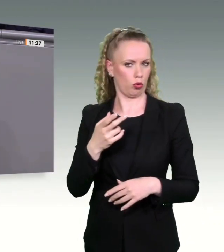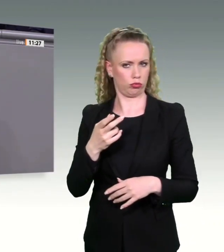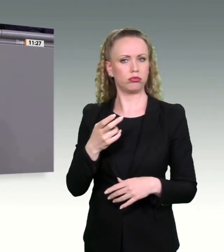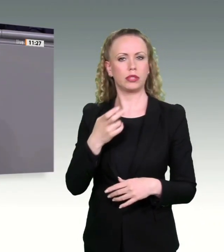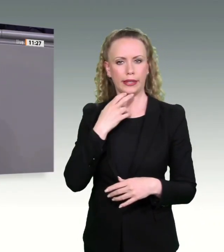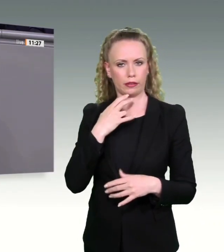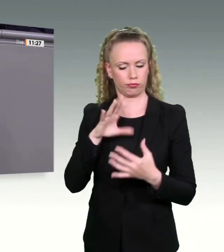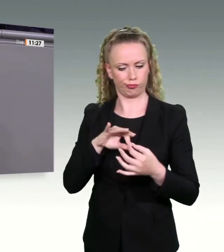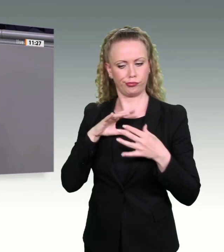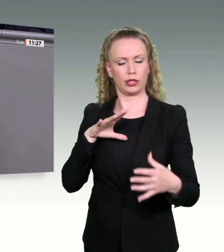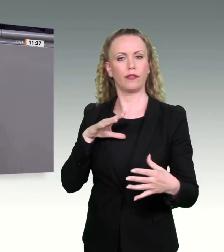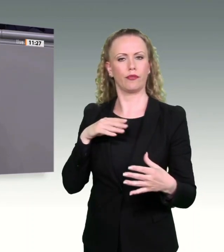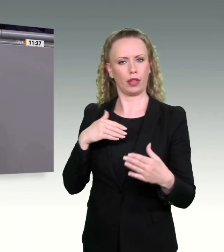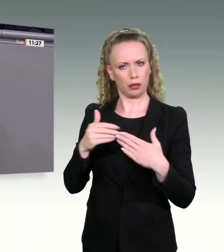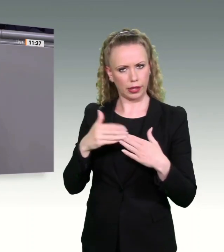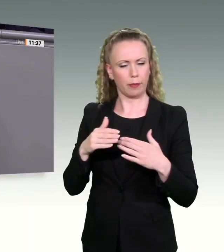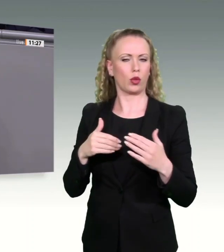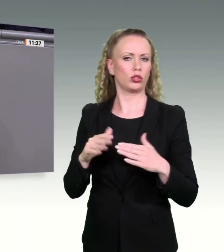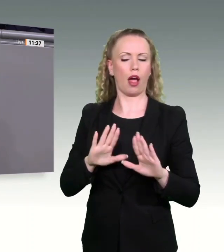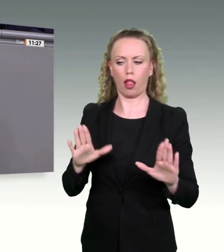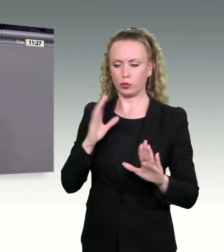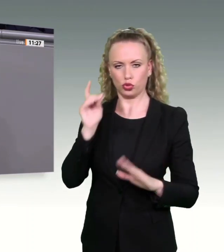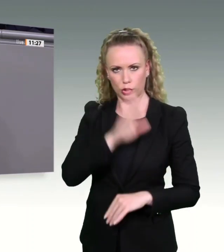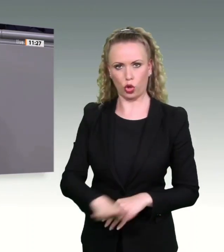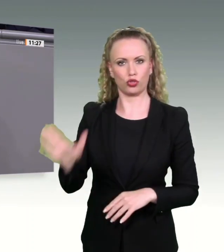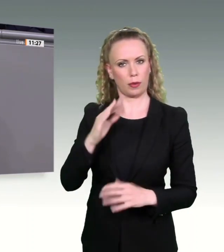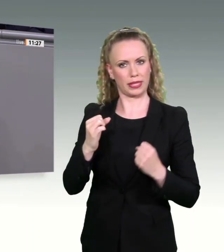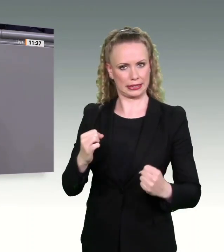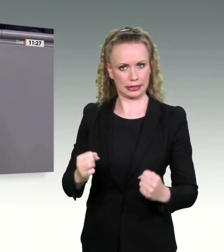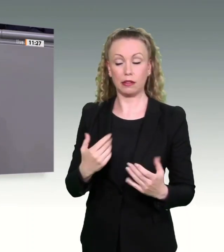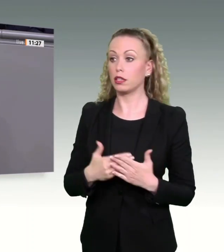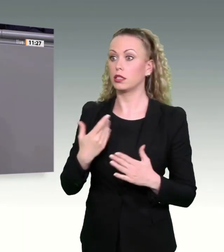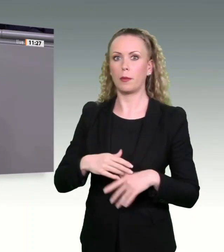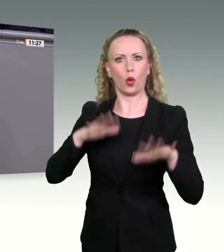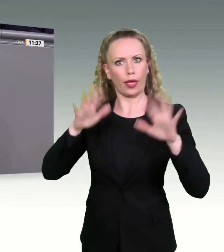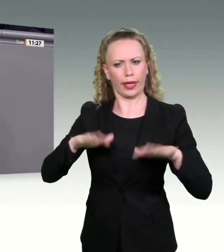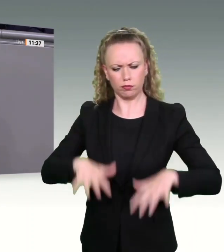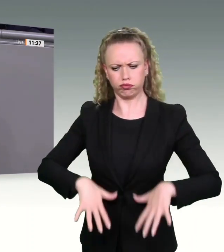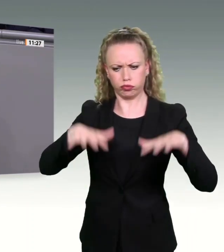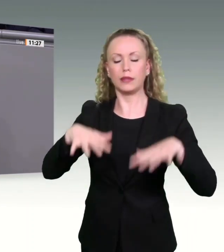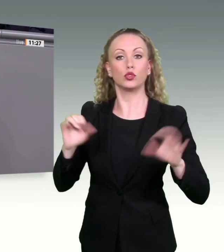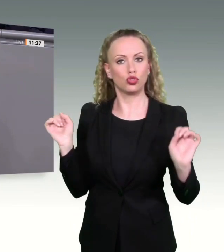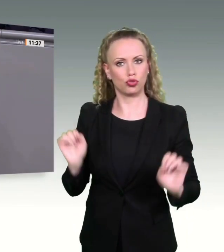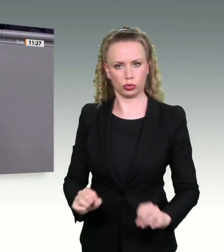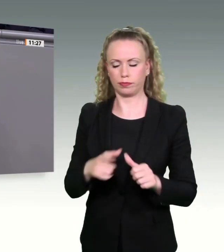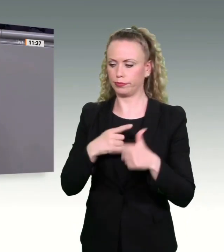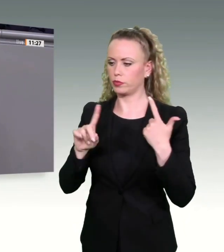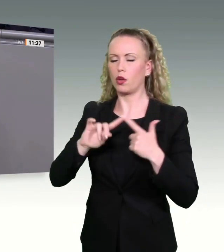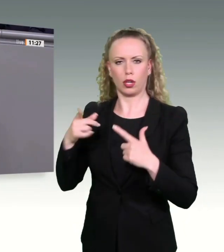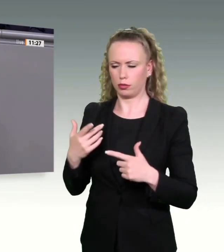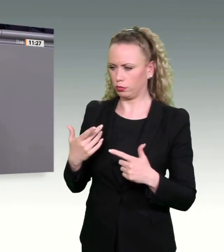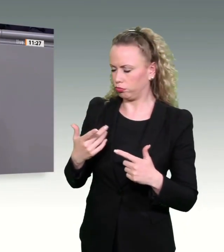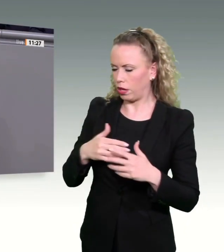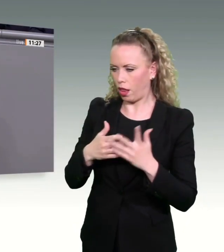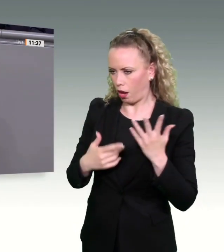Versorgungssicherheit in Deutschland sichern. Sie wollen einen besseren Schutz vor Starkregen, Hochwasser und Dürre, also die Folgen des Klimawandels